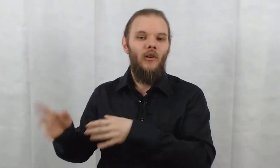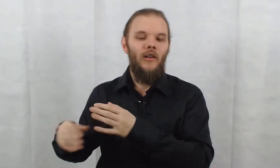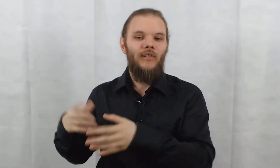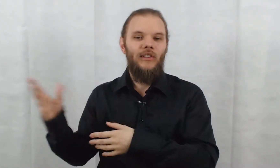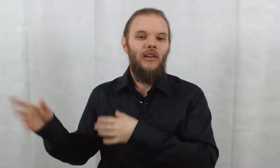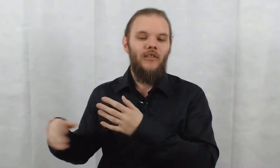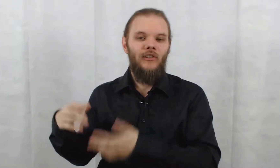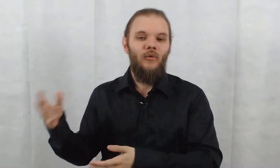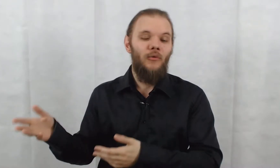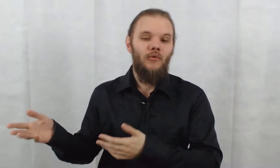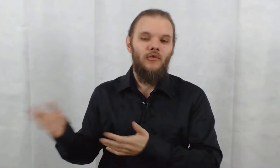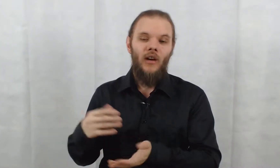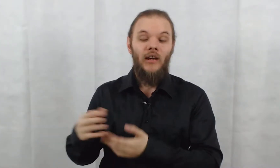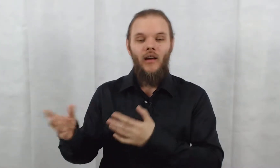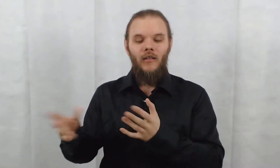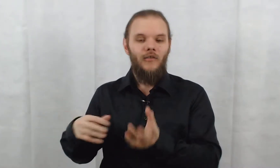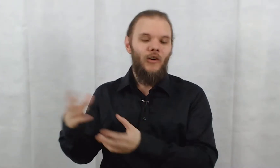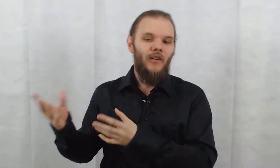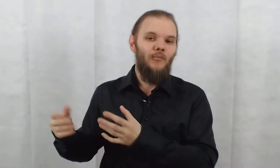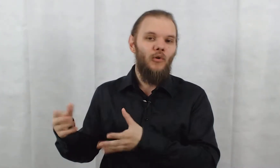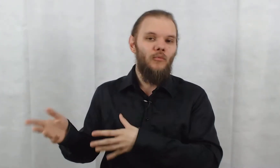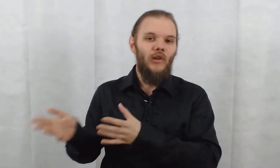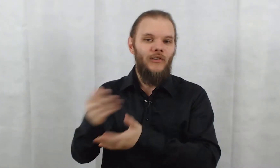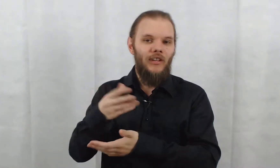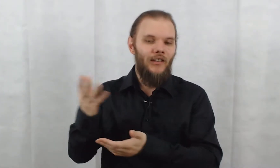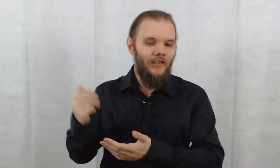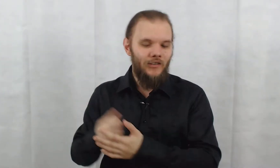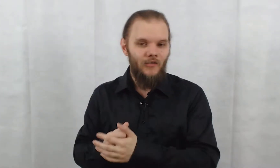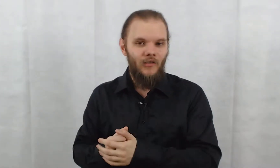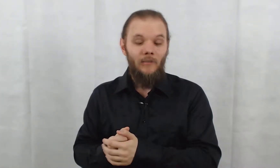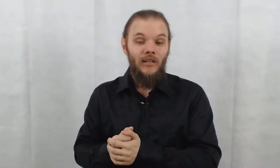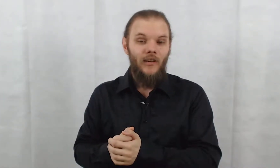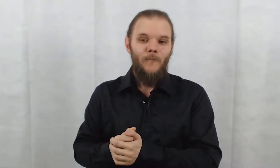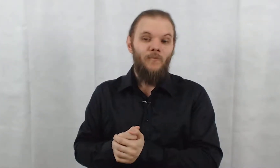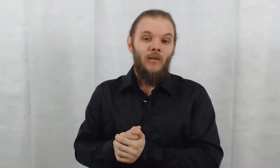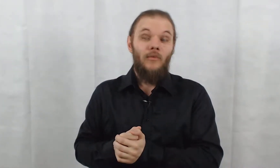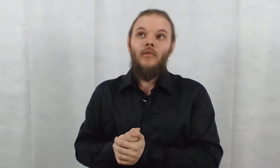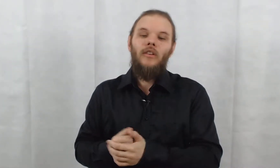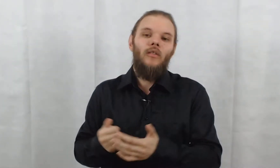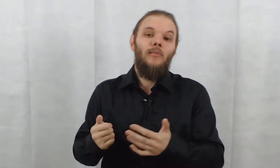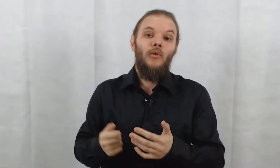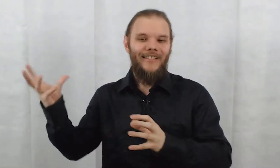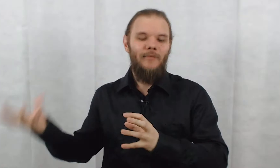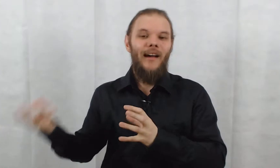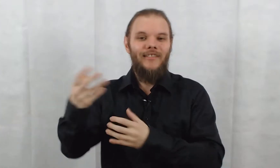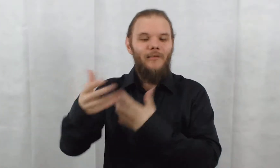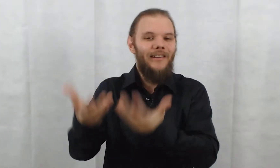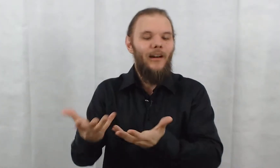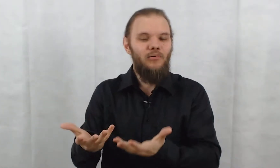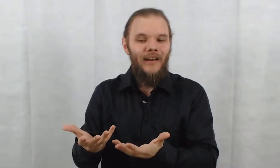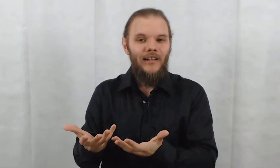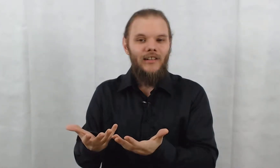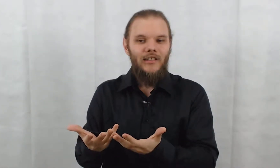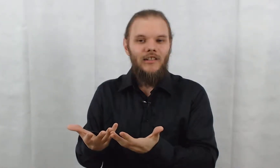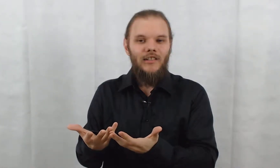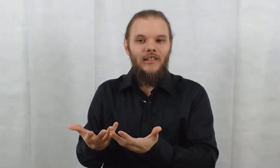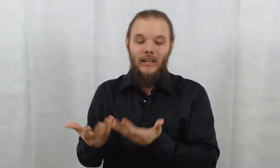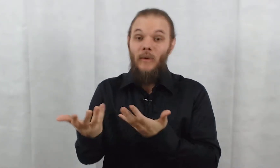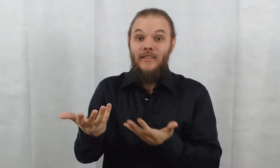et ses histoires de cœur et le triangle amoureux moisi avec Abby. Parce que le triangle amoureux, c'est Matt qui a le béguin pour elle. Il lui a dit.